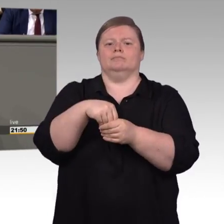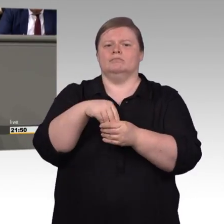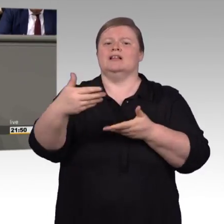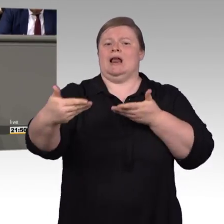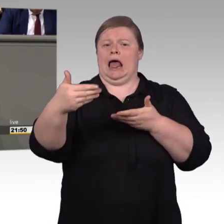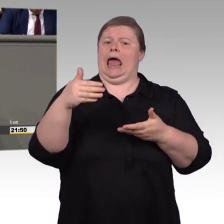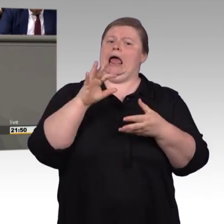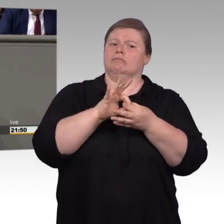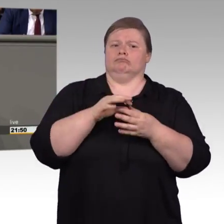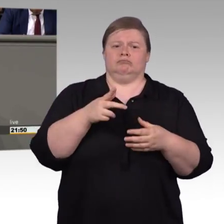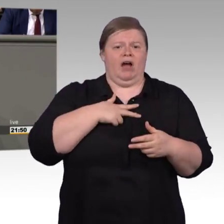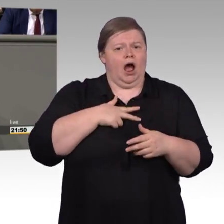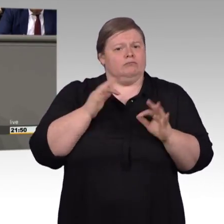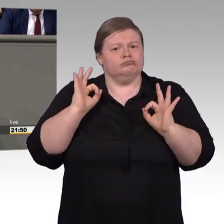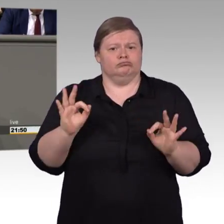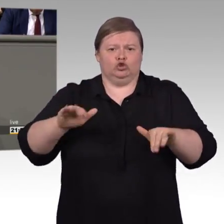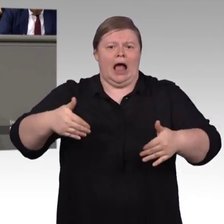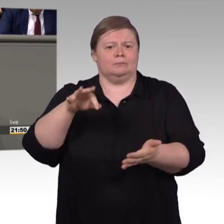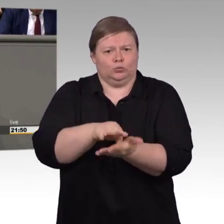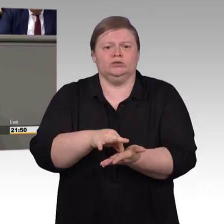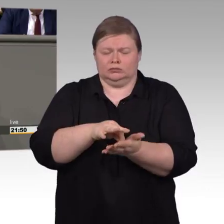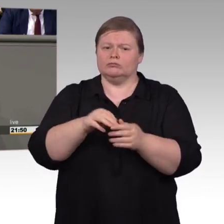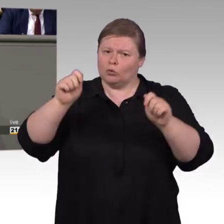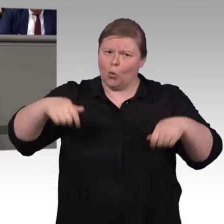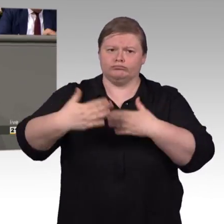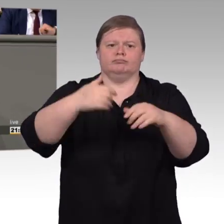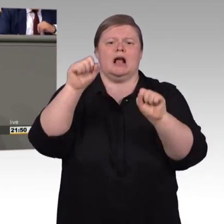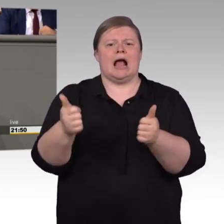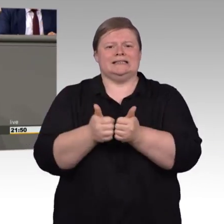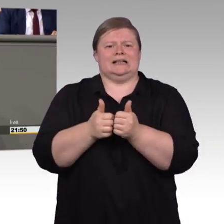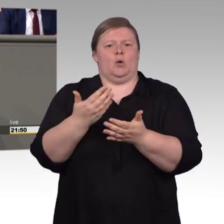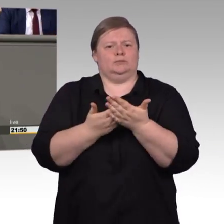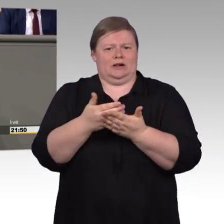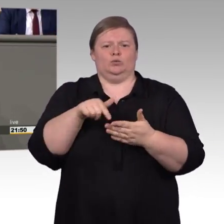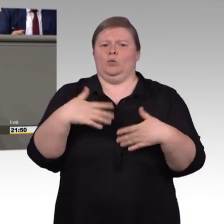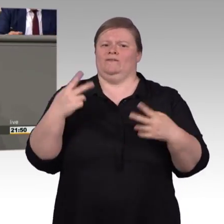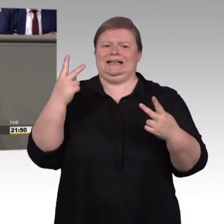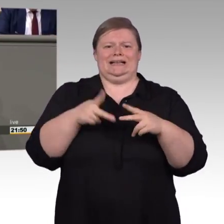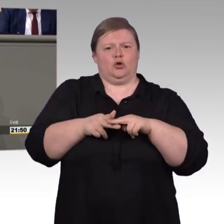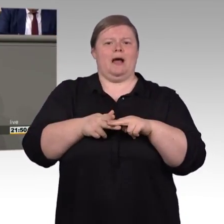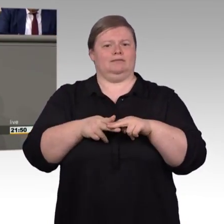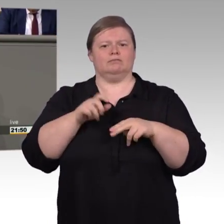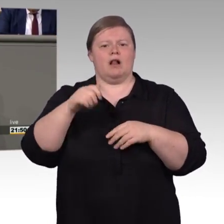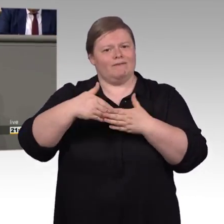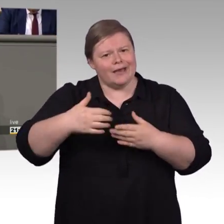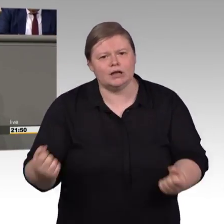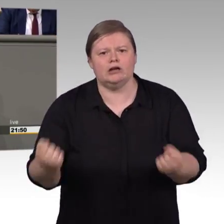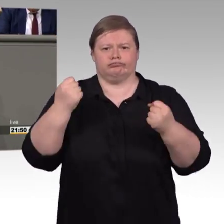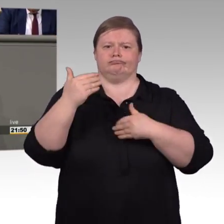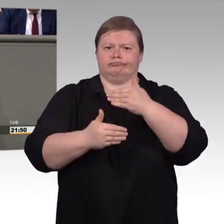Instrumente Zeit zu gewinnen. Allerdings sei langfristig eine Synchronisierung aller Instrumente in der Ausbildungsförderung anzustreben.